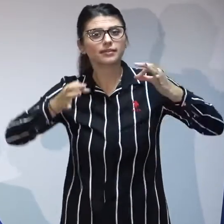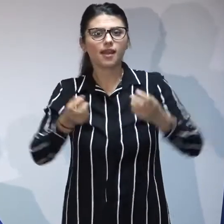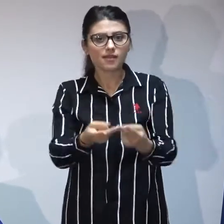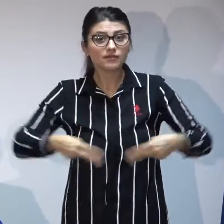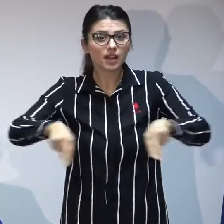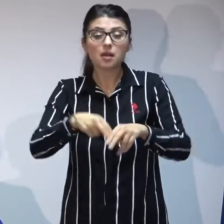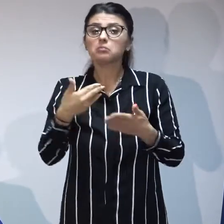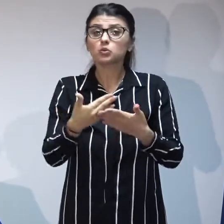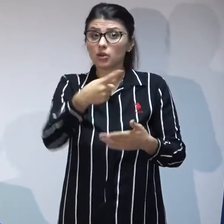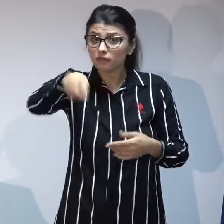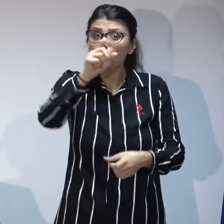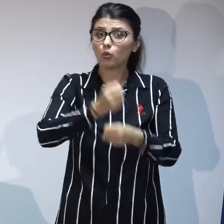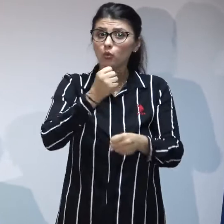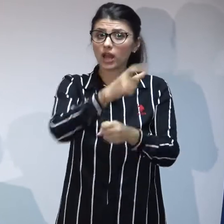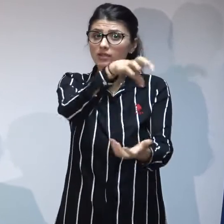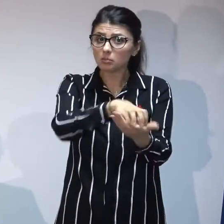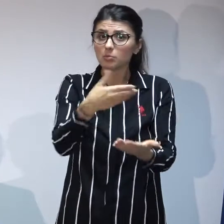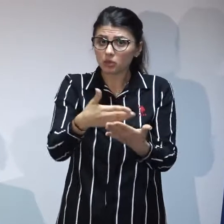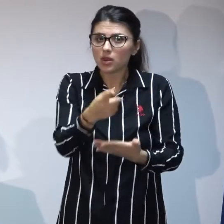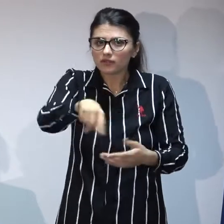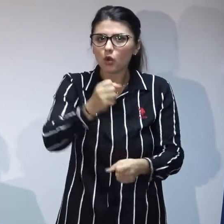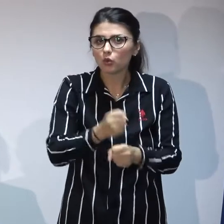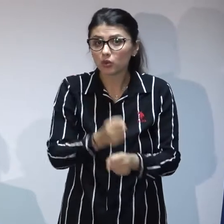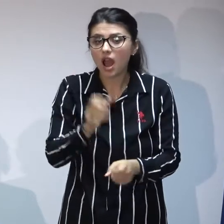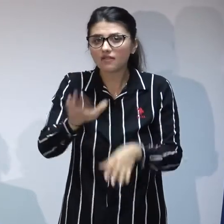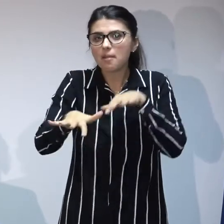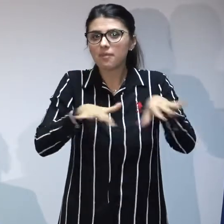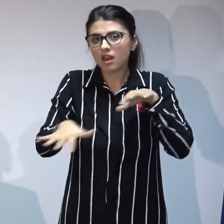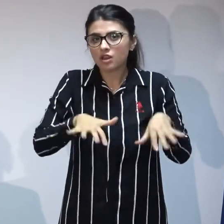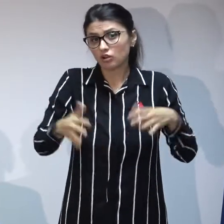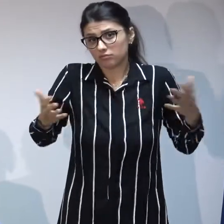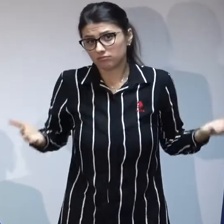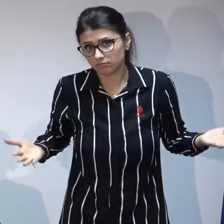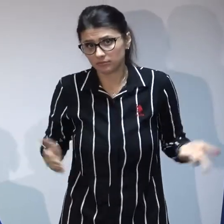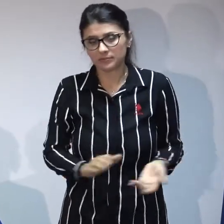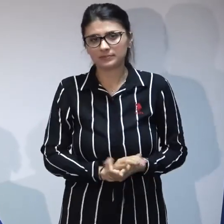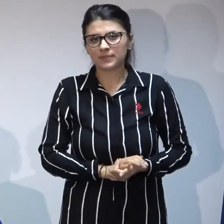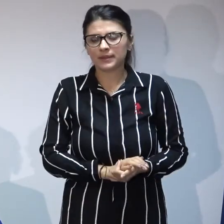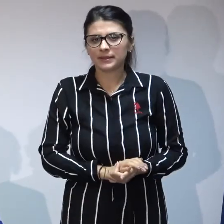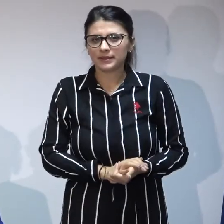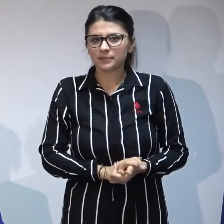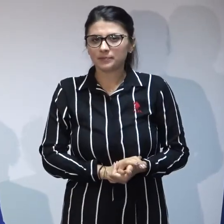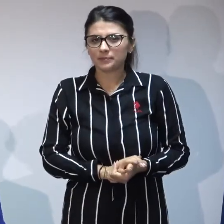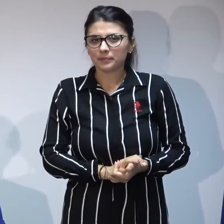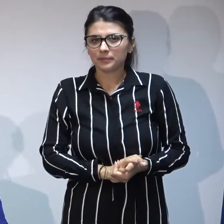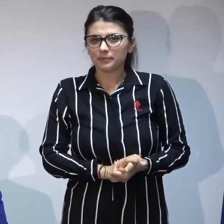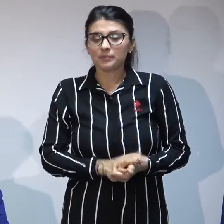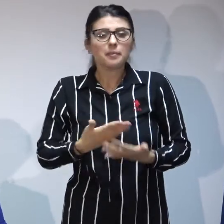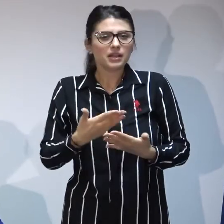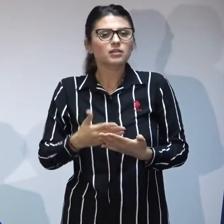asta lucrați acolo și de asta aveți funcția de manager de caz de asemenea